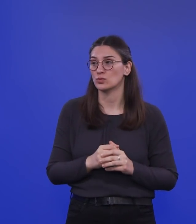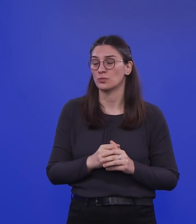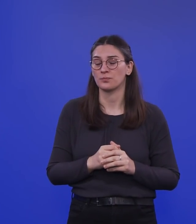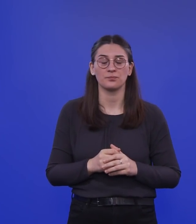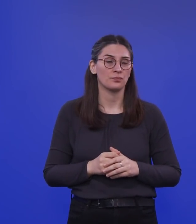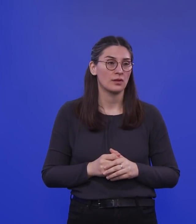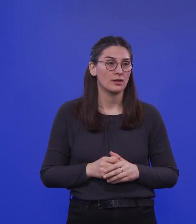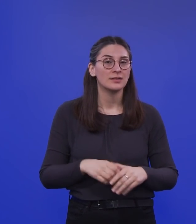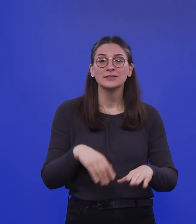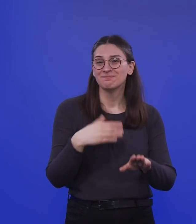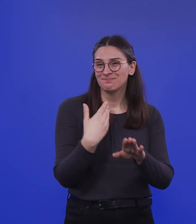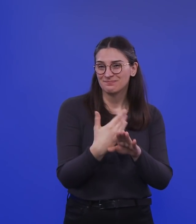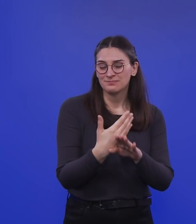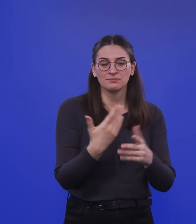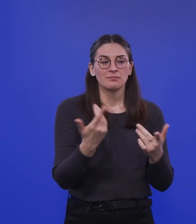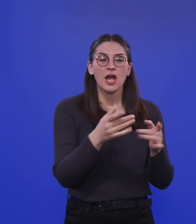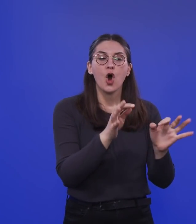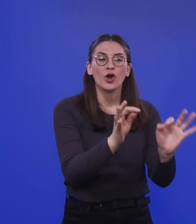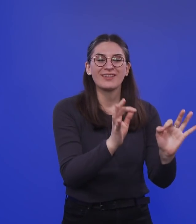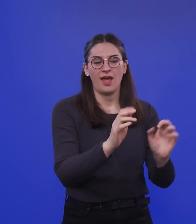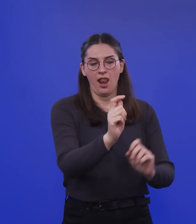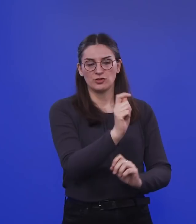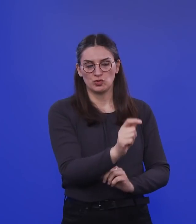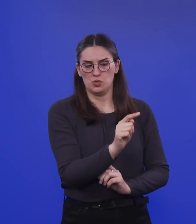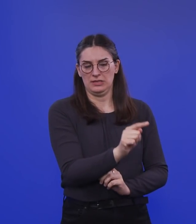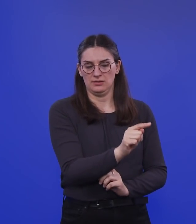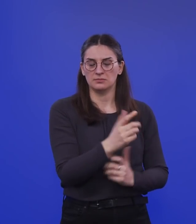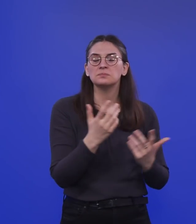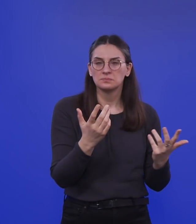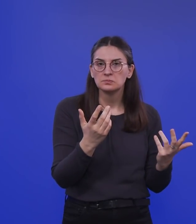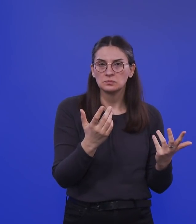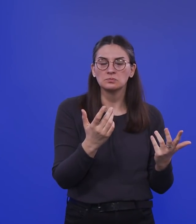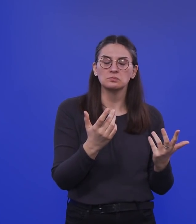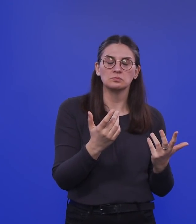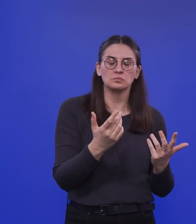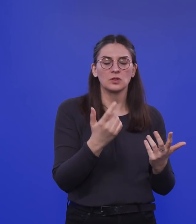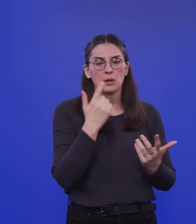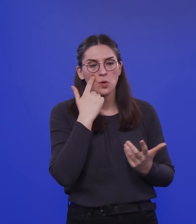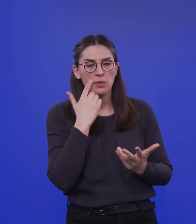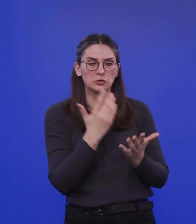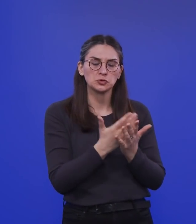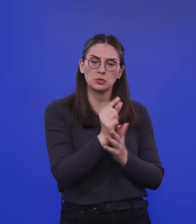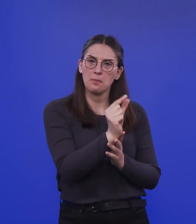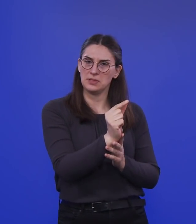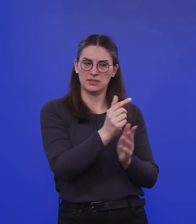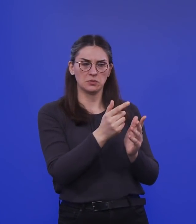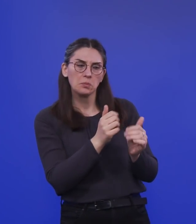wir aber auf der Ebene von Originalstudien inzwischen auch die Möglichkeit, etwas weiterzuschauen. Diese